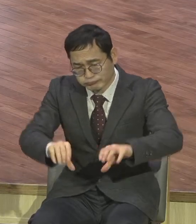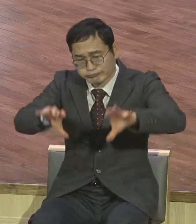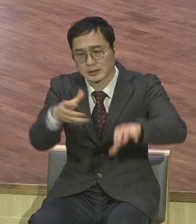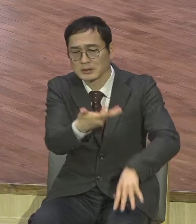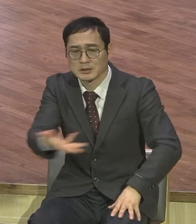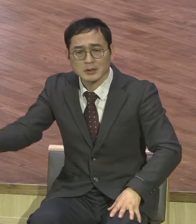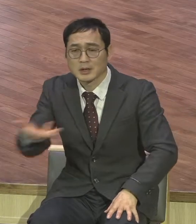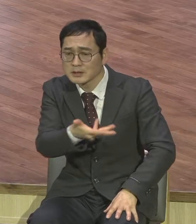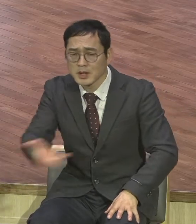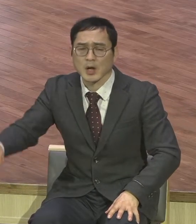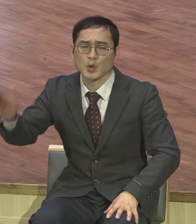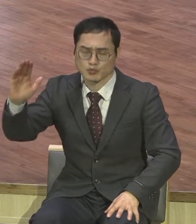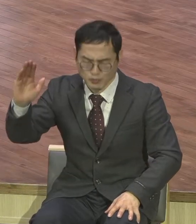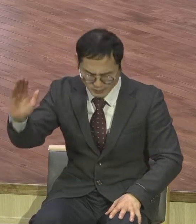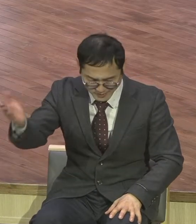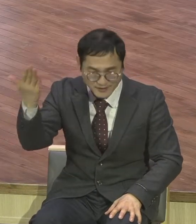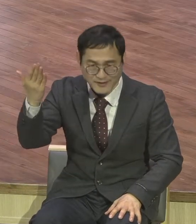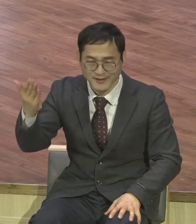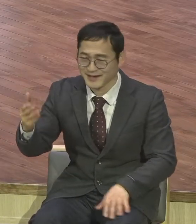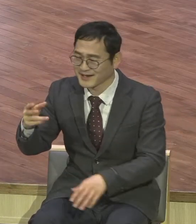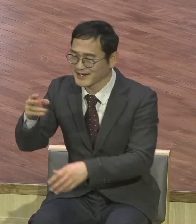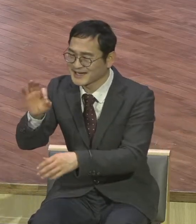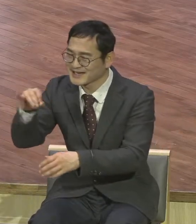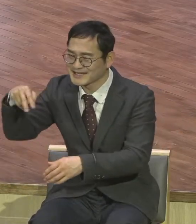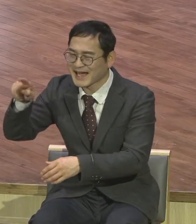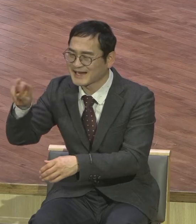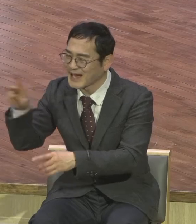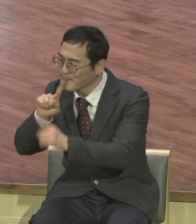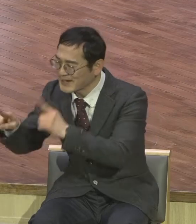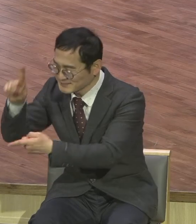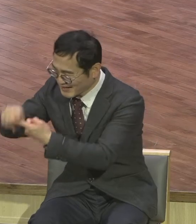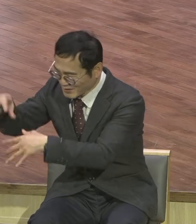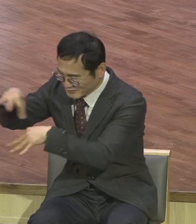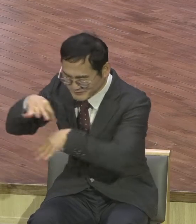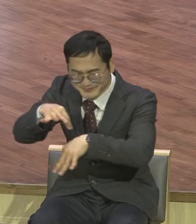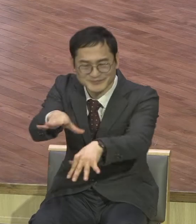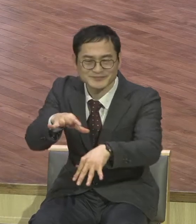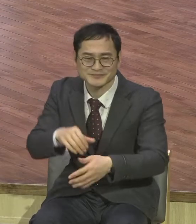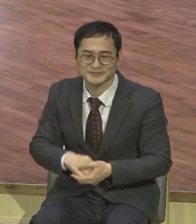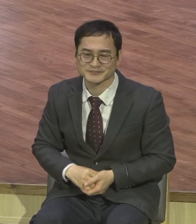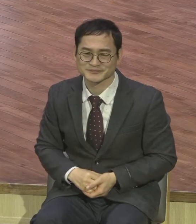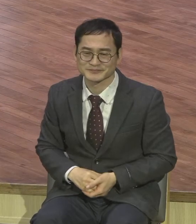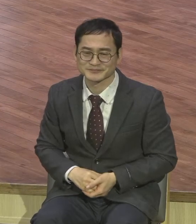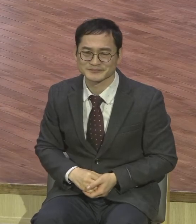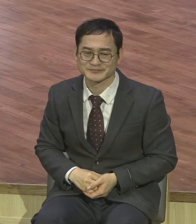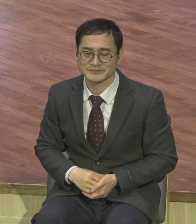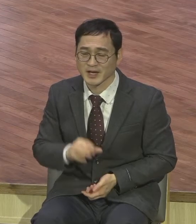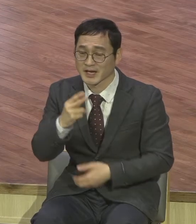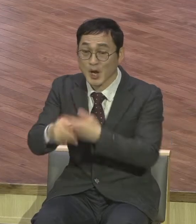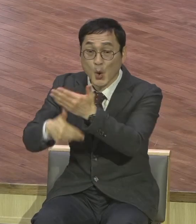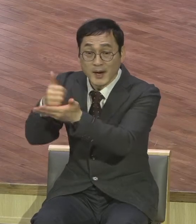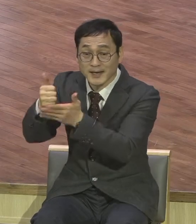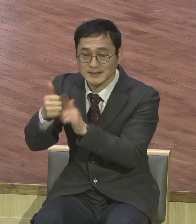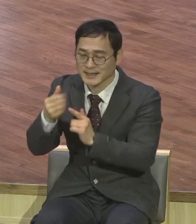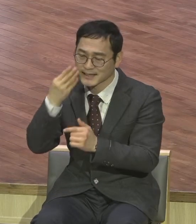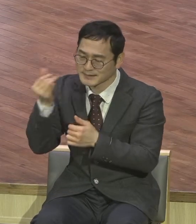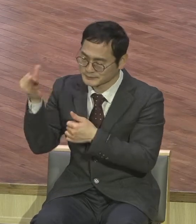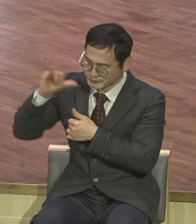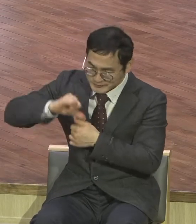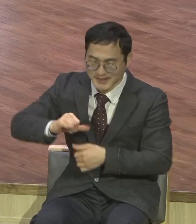61장 1절에 주 여호와 영이 내게 내리셨으니 이는 여호와께서 내게 기름을 부으사 가난한 자에게 아름다운 소식을 전하게 하려